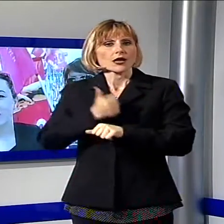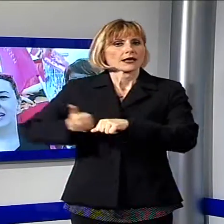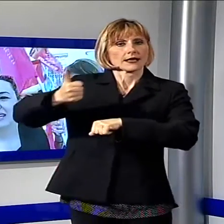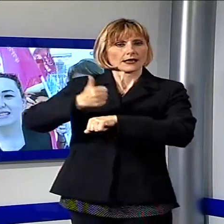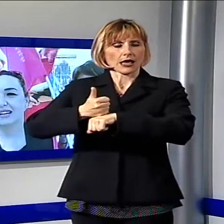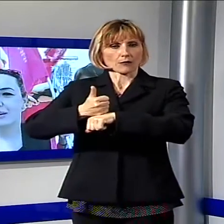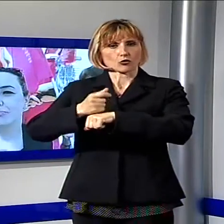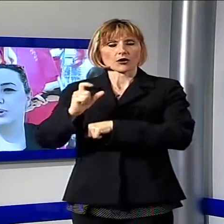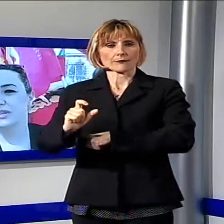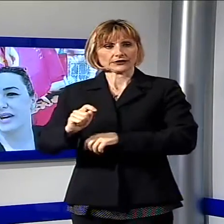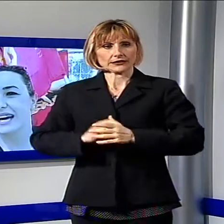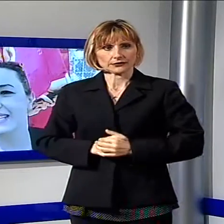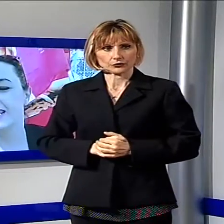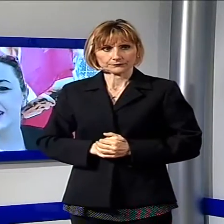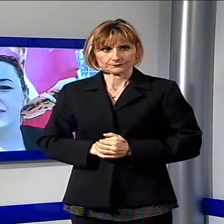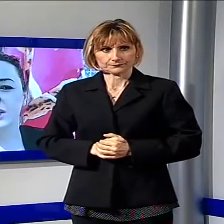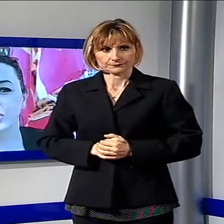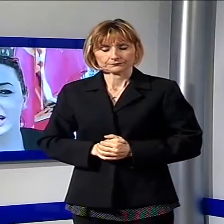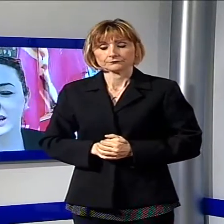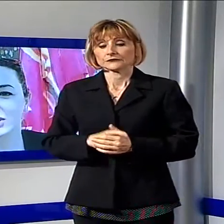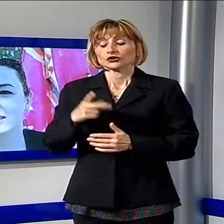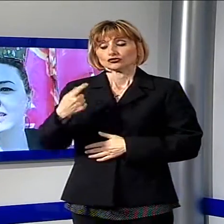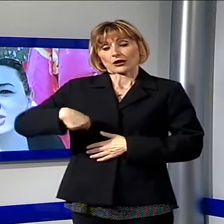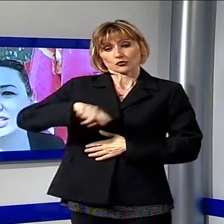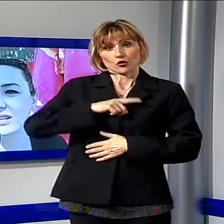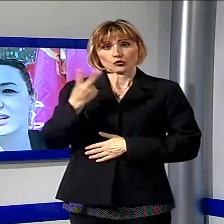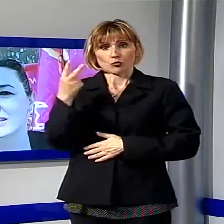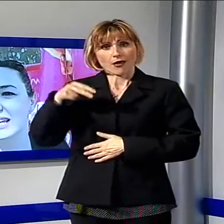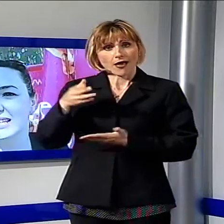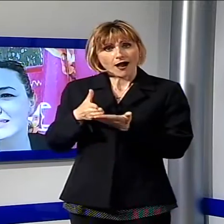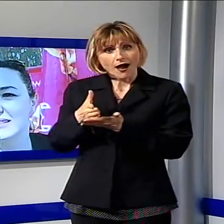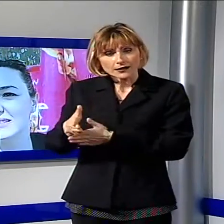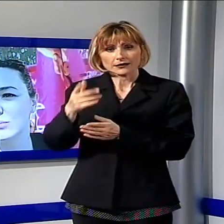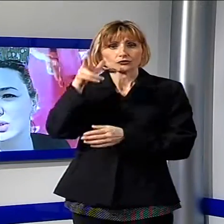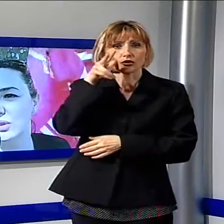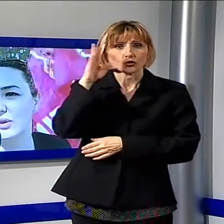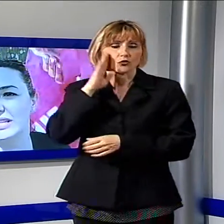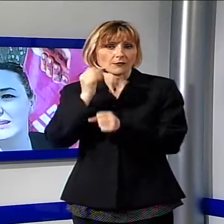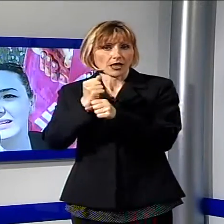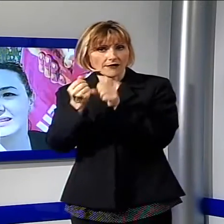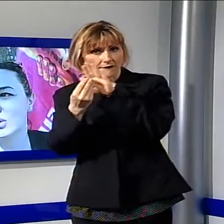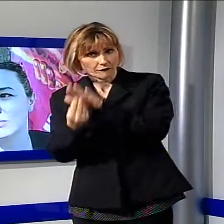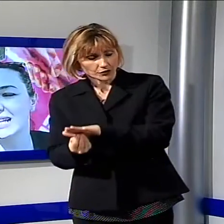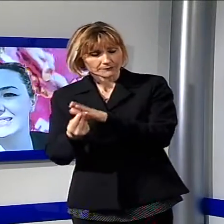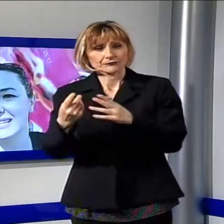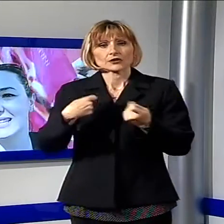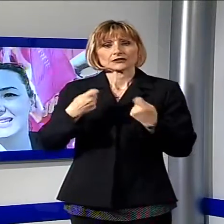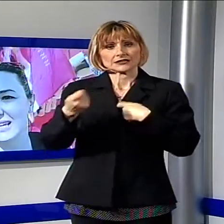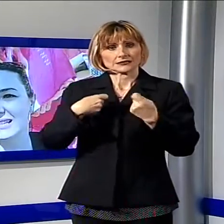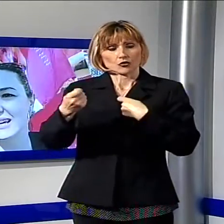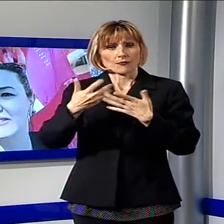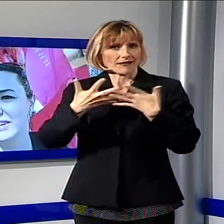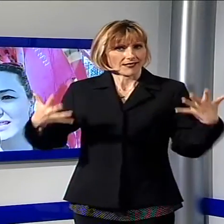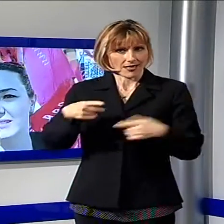gabinetto. Da più di due anni i lavoratori e le lavoratrici della grande distribuzione, intesa come le aziende